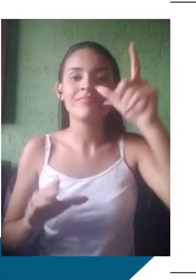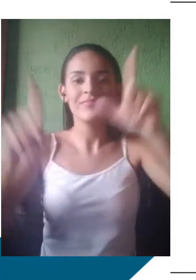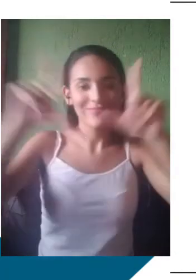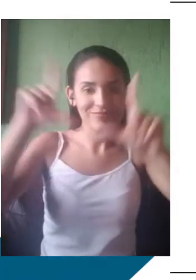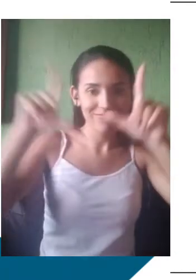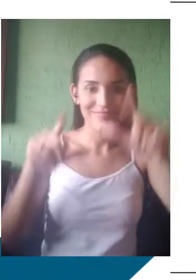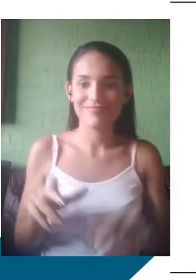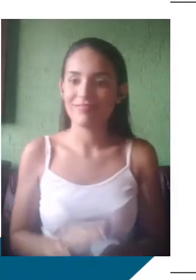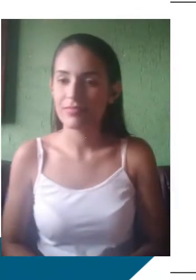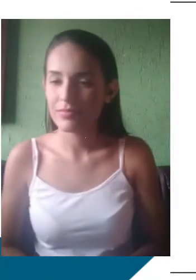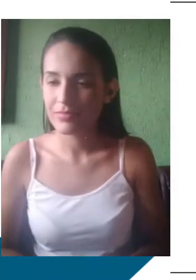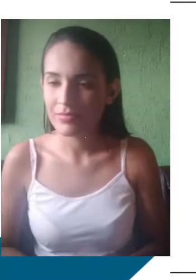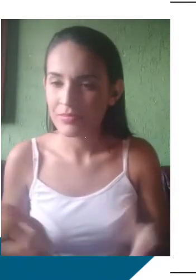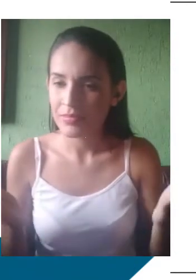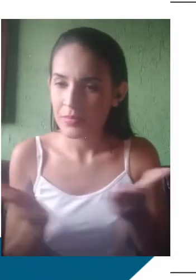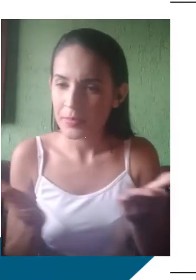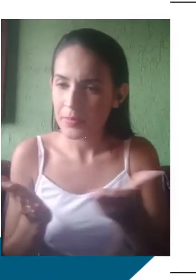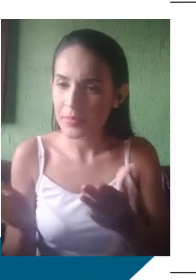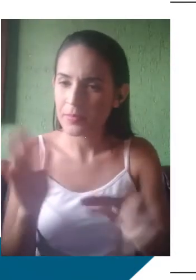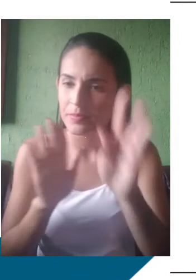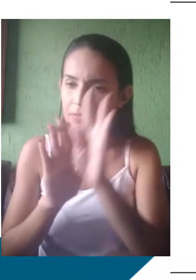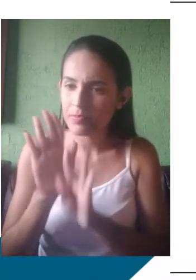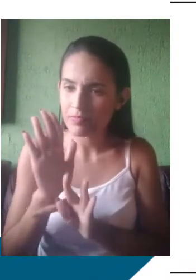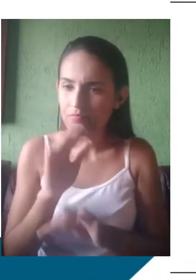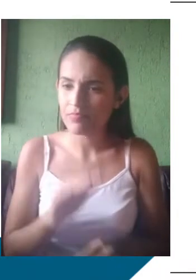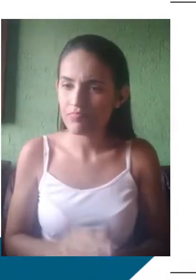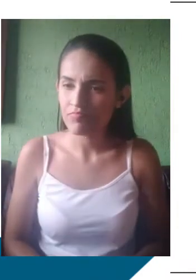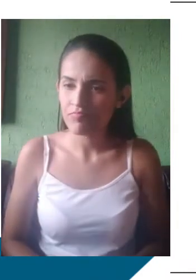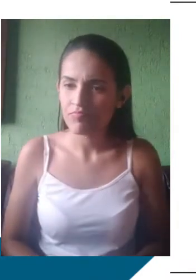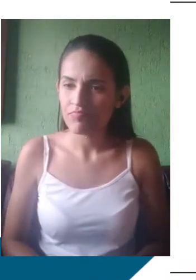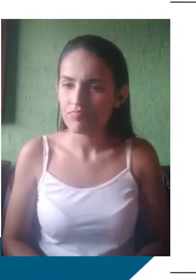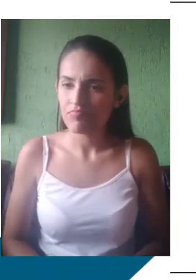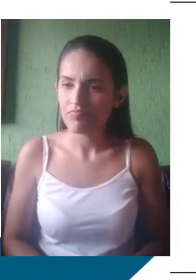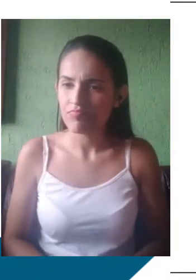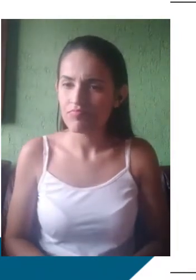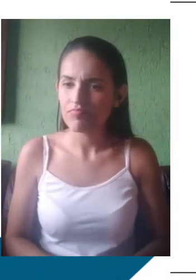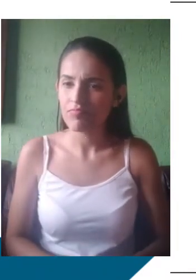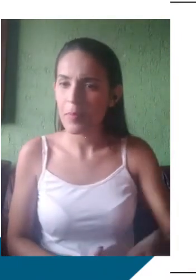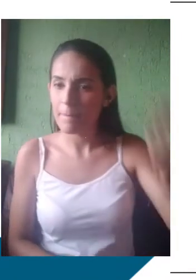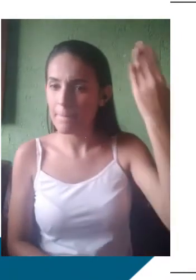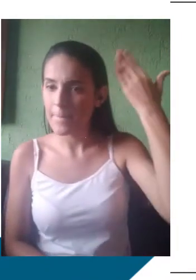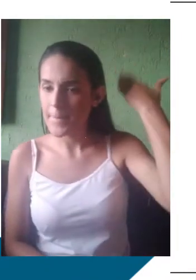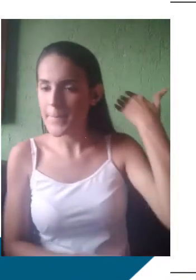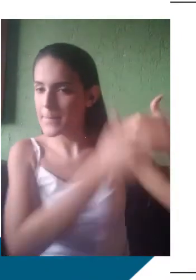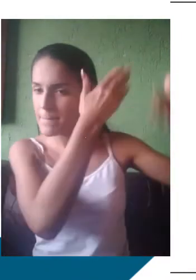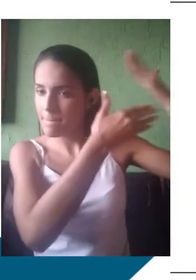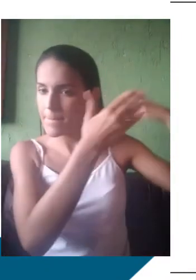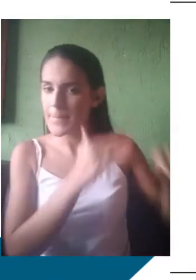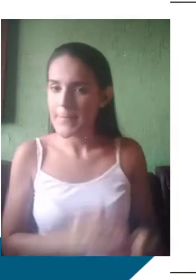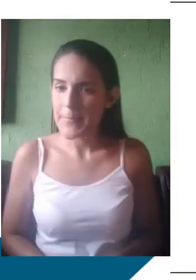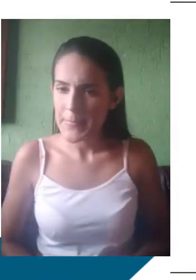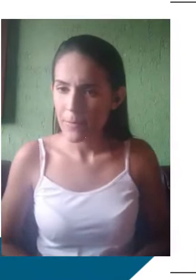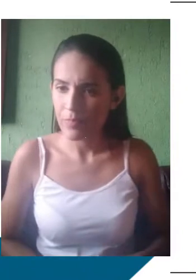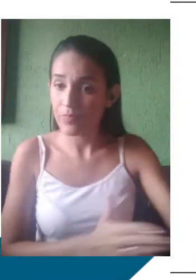Temos aqui o fragmento de um texto do Carlos Drummond de Andrade, intitulado Antigamente. Antigamente, as